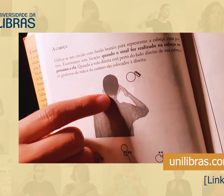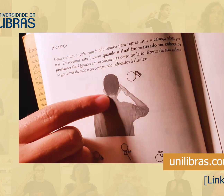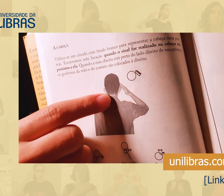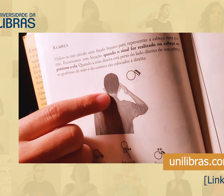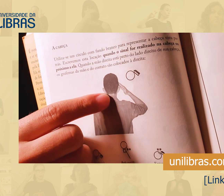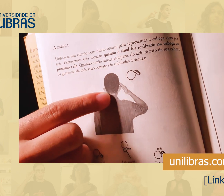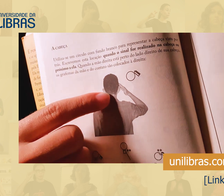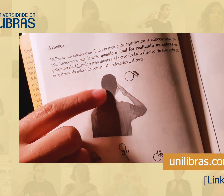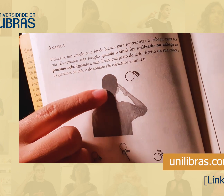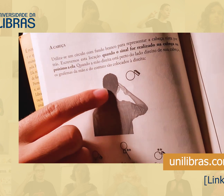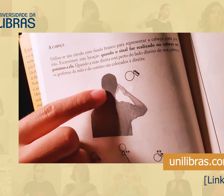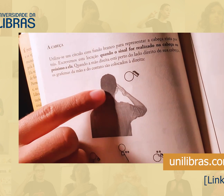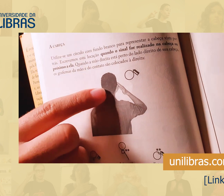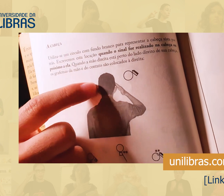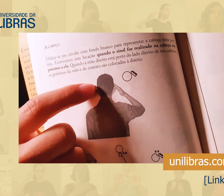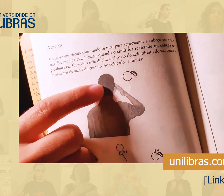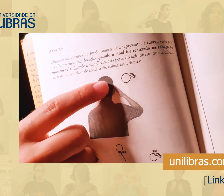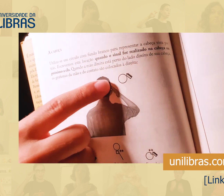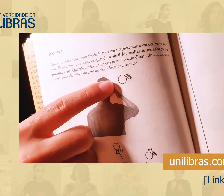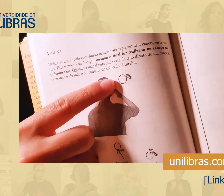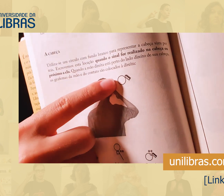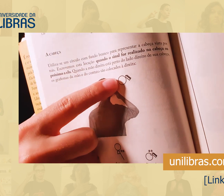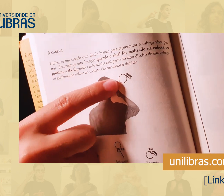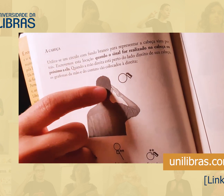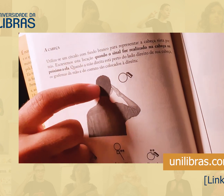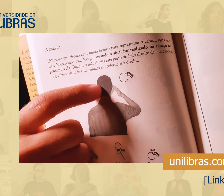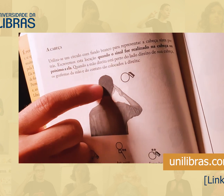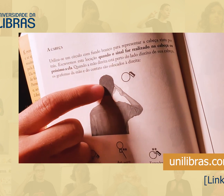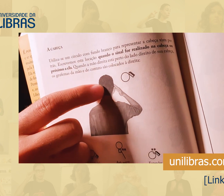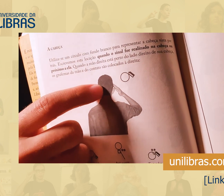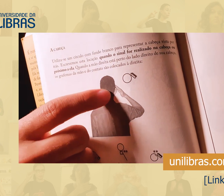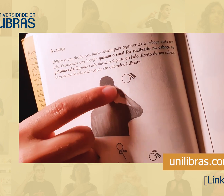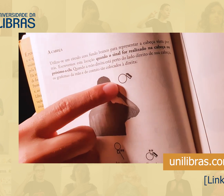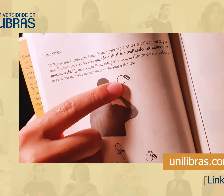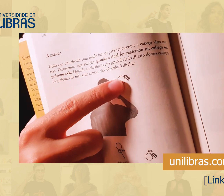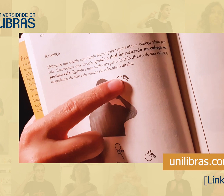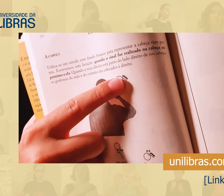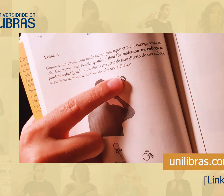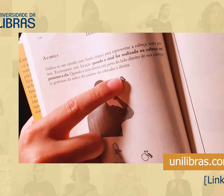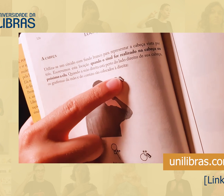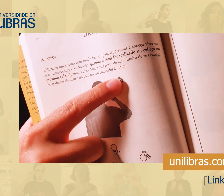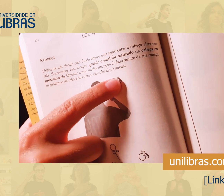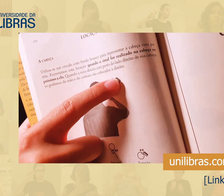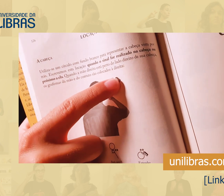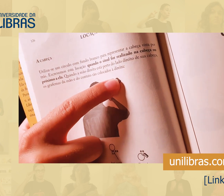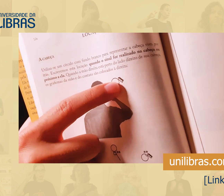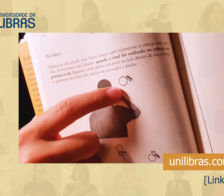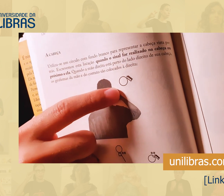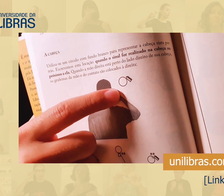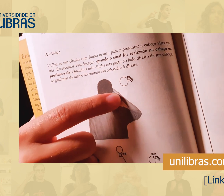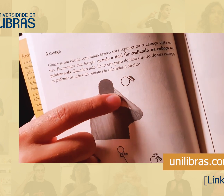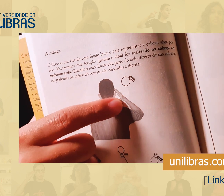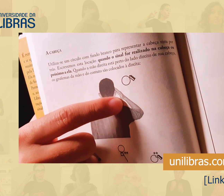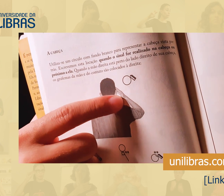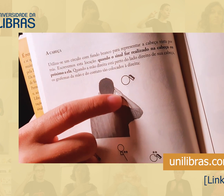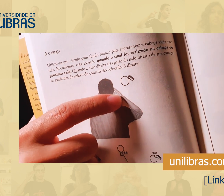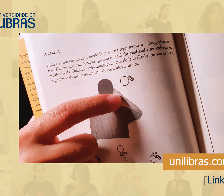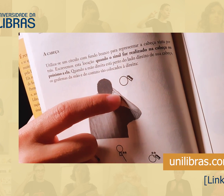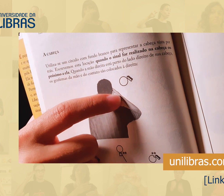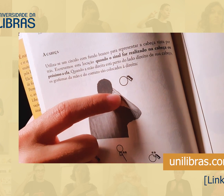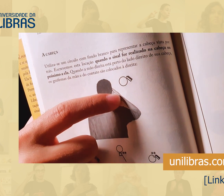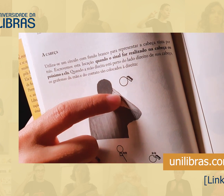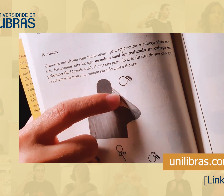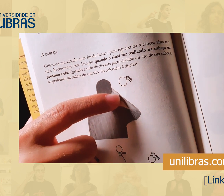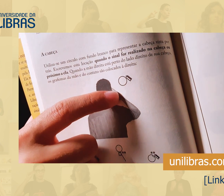E aqui você percebe, lógico, olha, o círculo representa a cabeça, essa mão aqui, a metade preta, representa